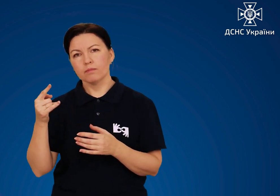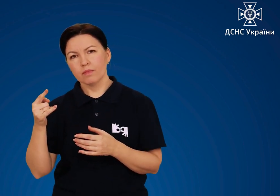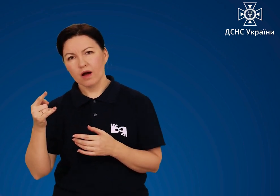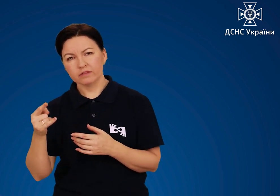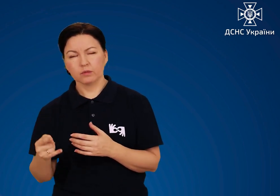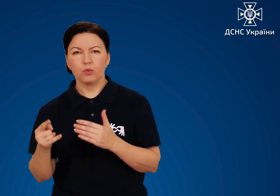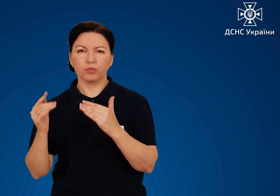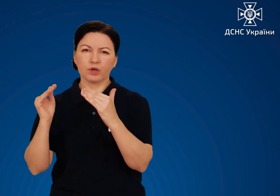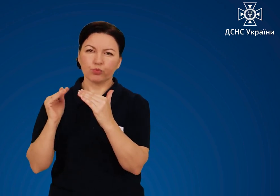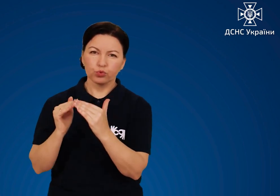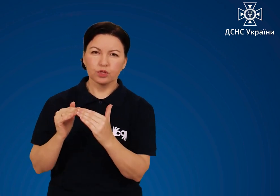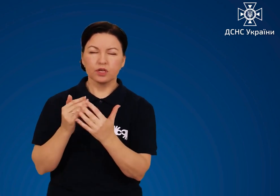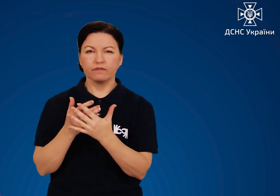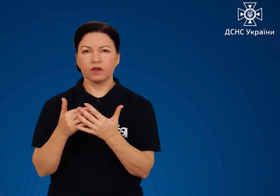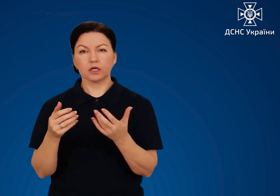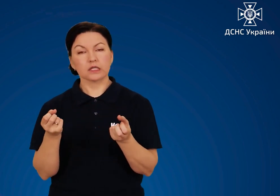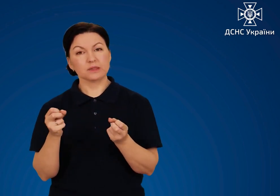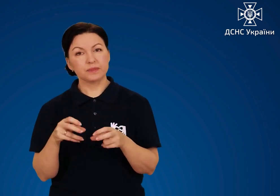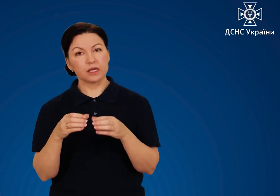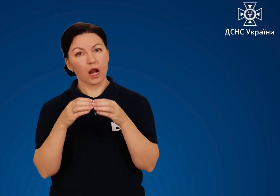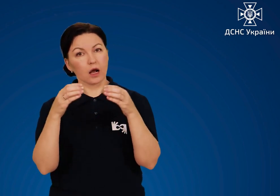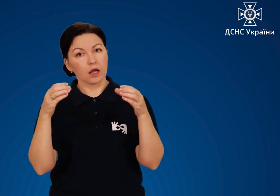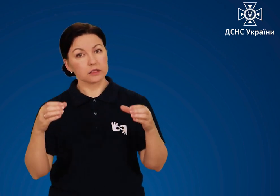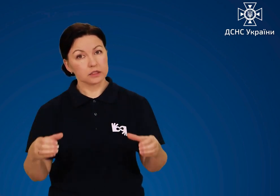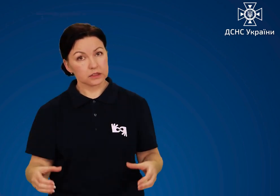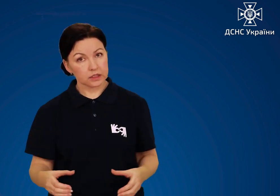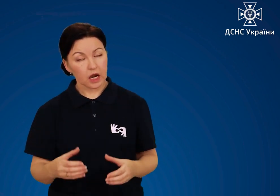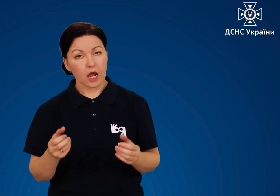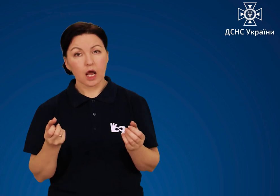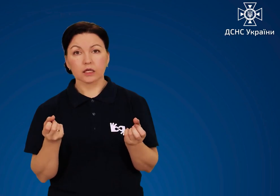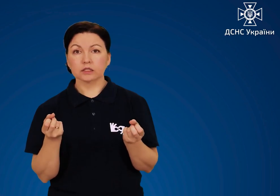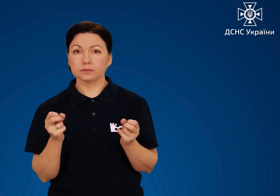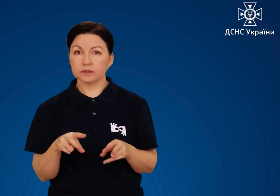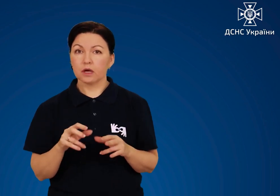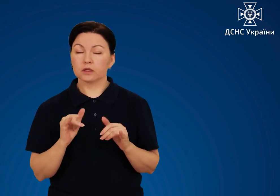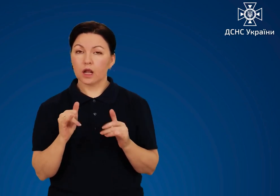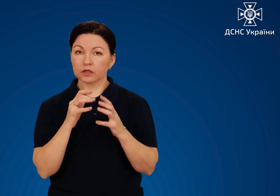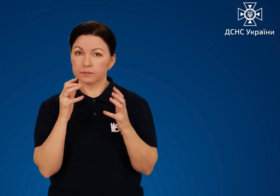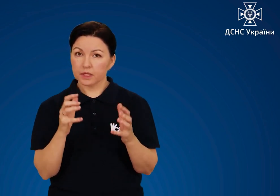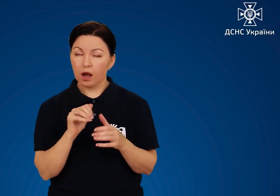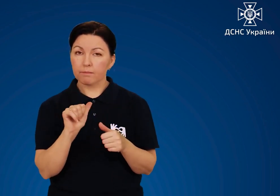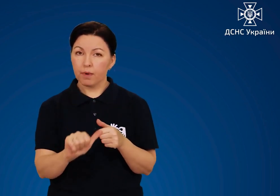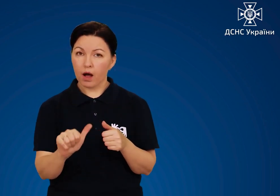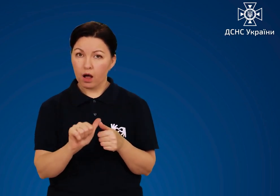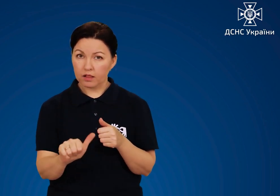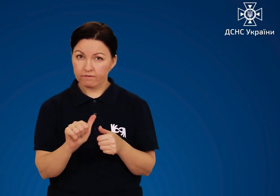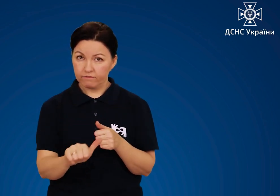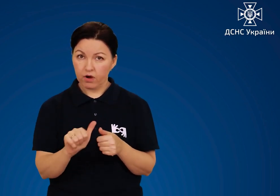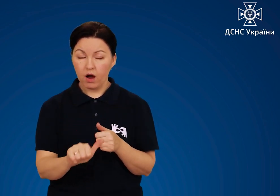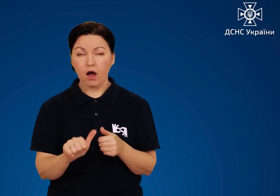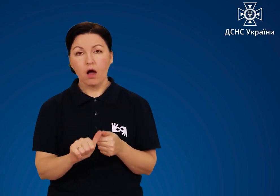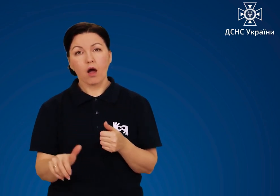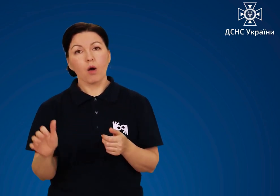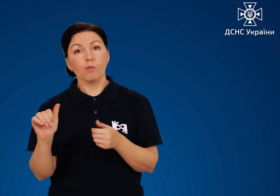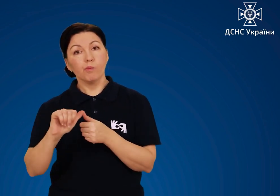будівель, автомобілів, у спеціальних каністрах, які призначені для зберігання палива